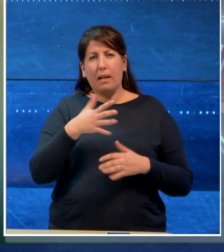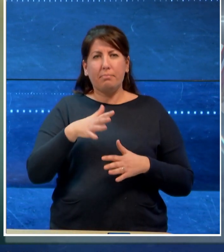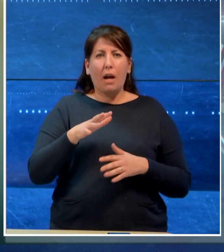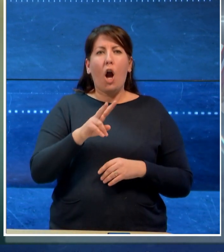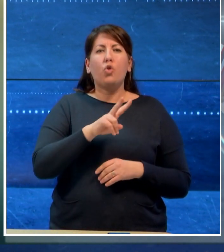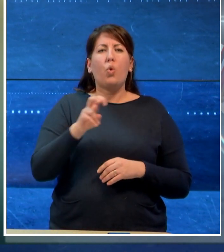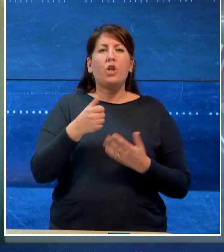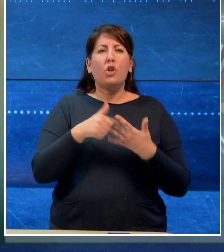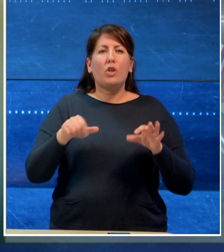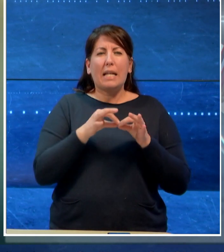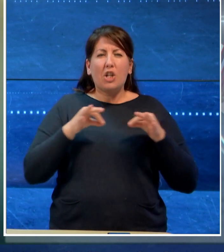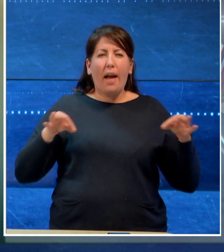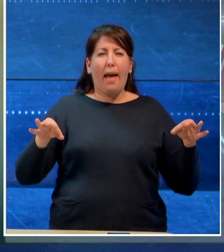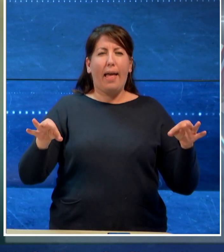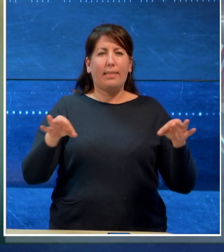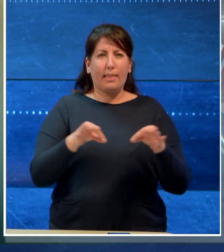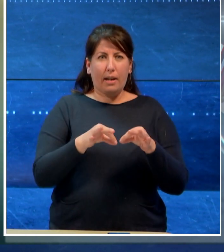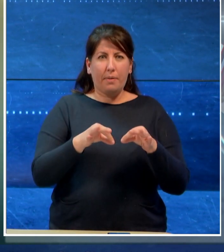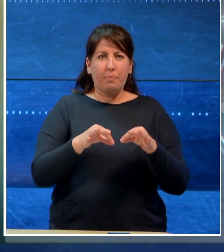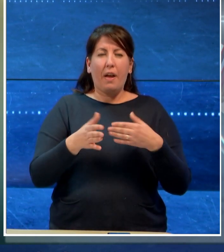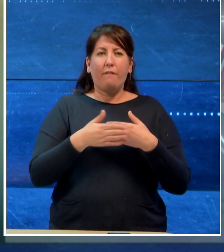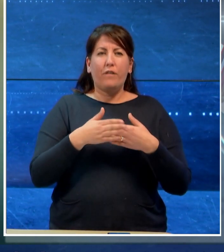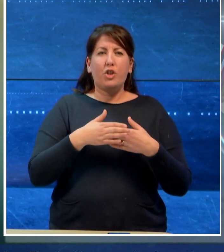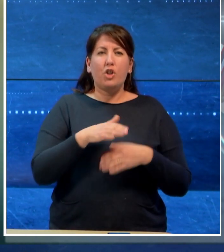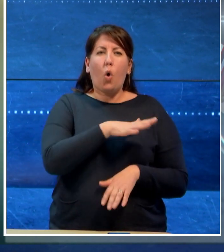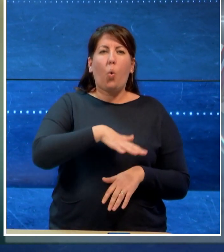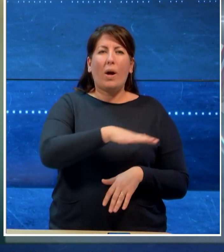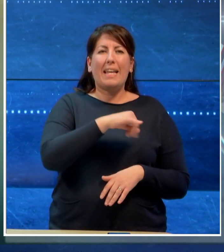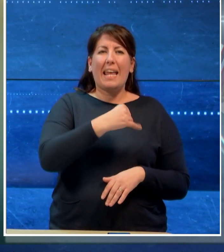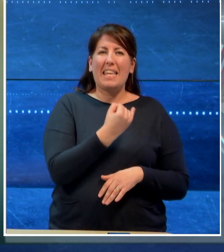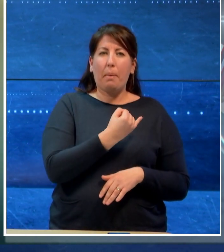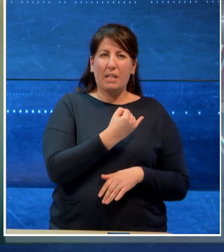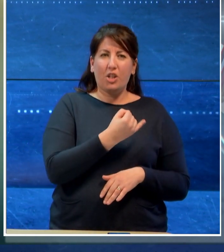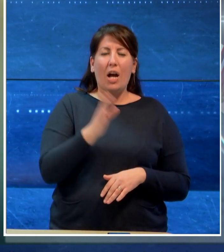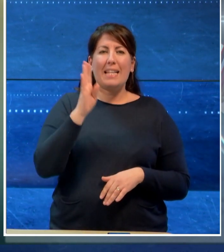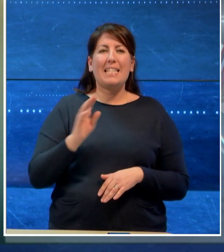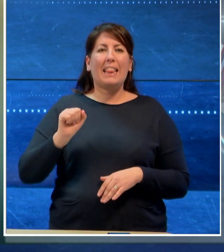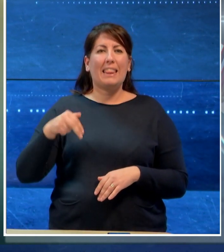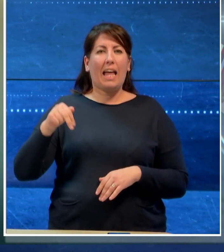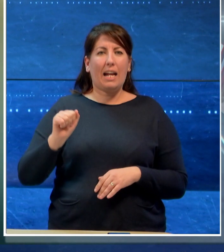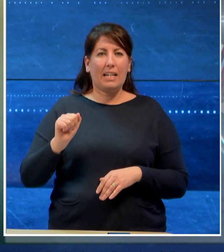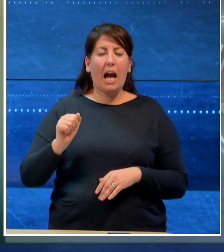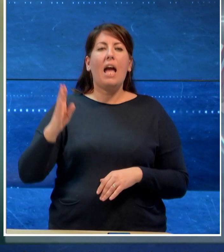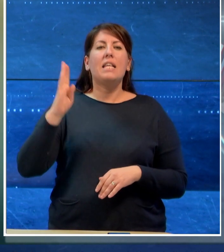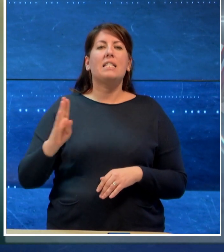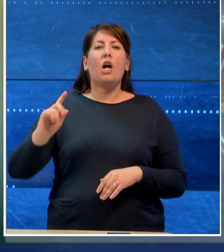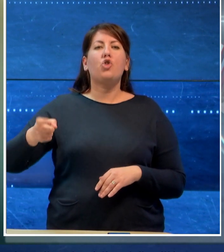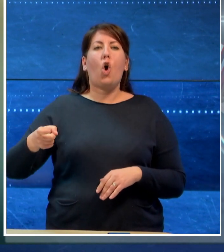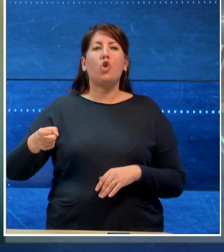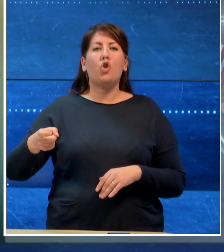ettari tra i quartieri Iapigia, Sant'Anna e San Giorgio.